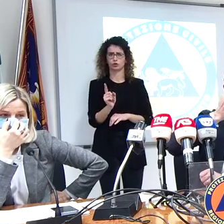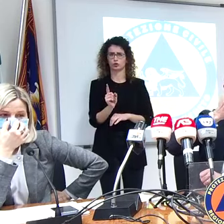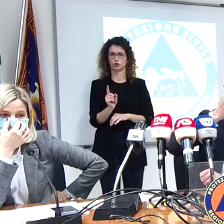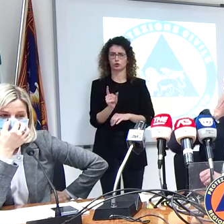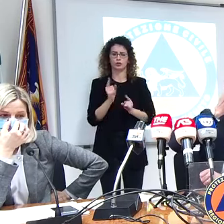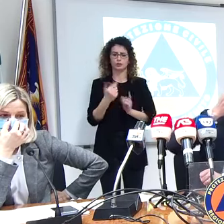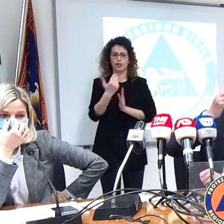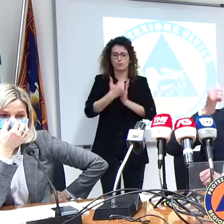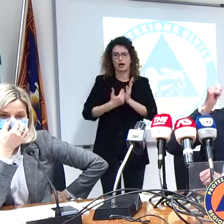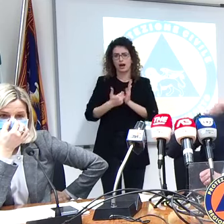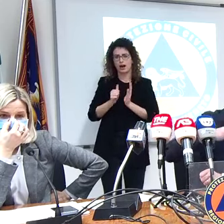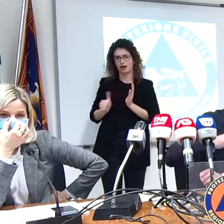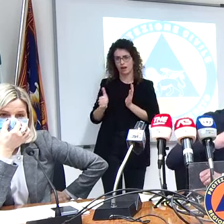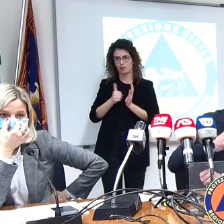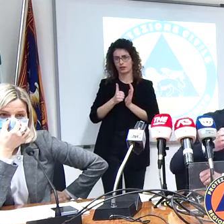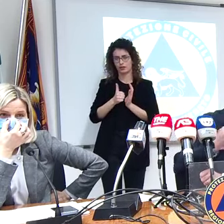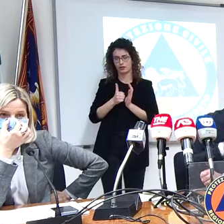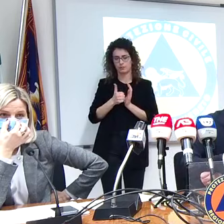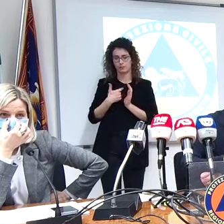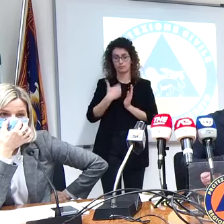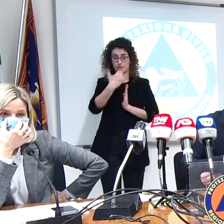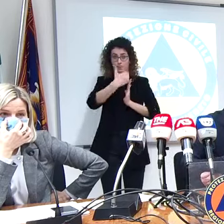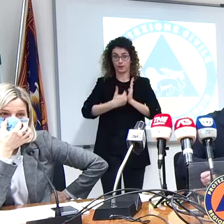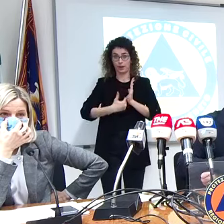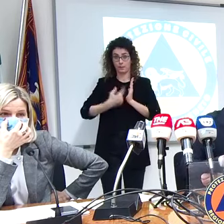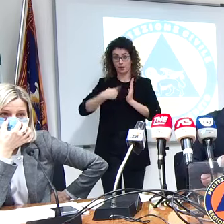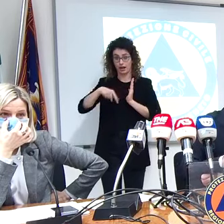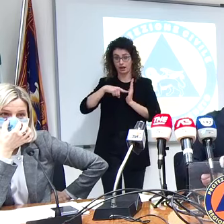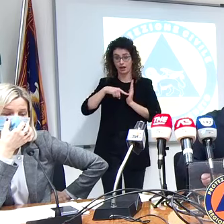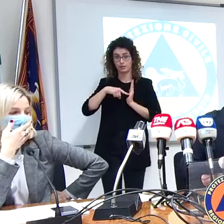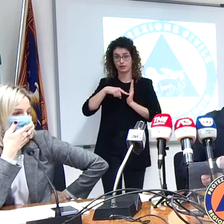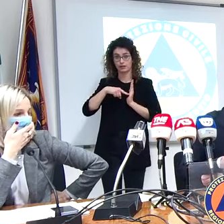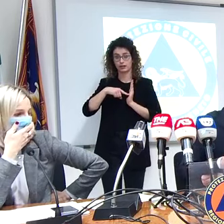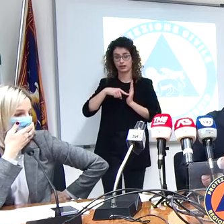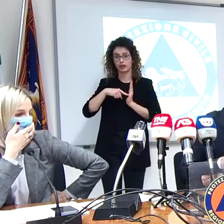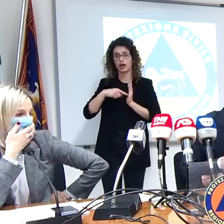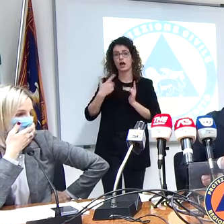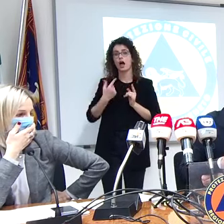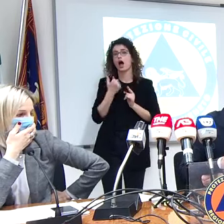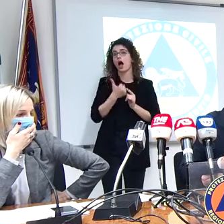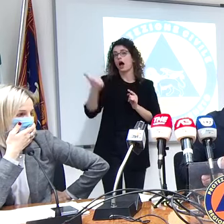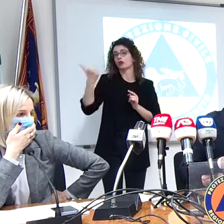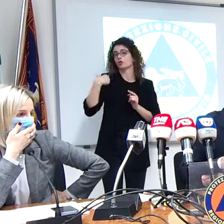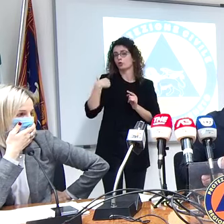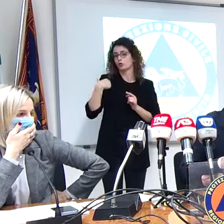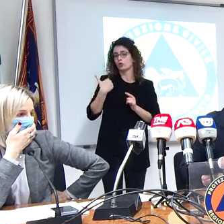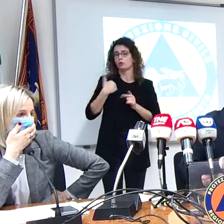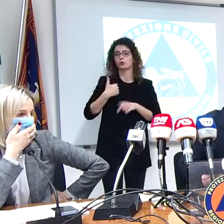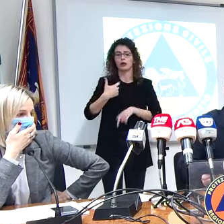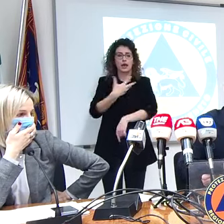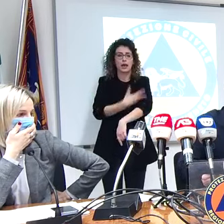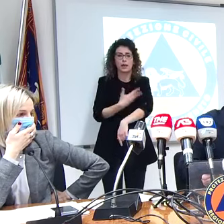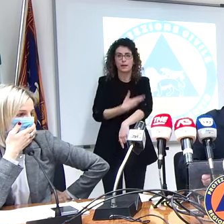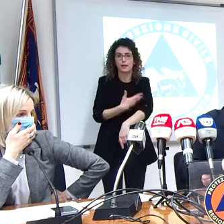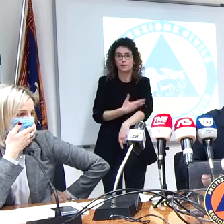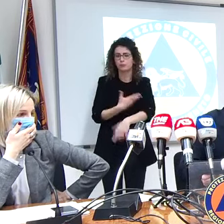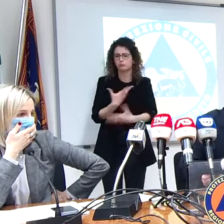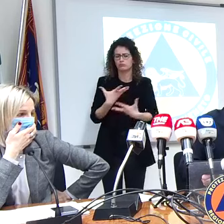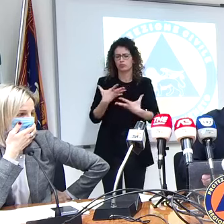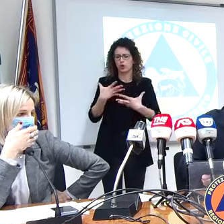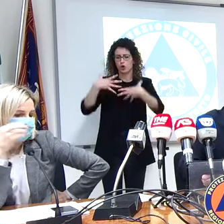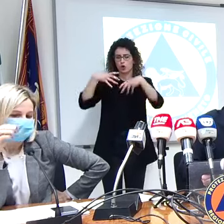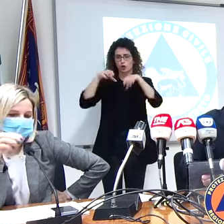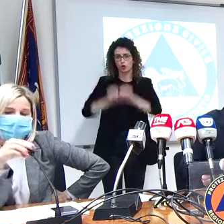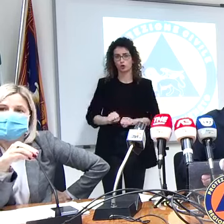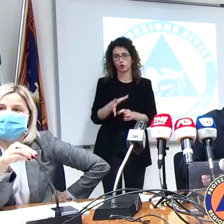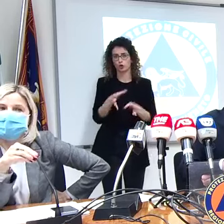parametri. Però considerate che con questi parametri, l'anno scorso era tutto chiuso, anche i centri di prelievo. Quindi noi stiamo mantenendo l'ordinarietà